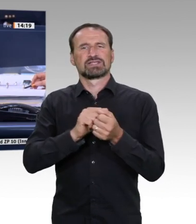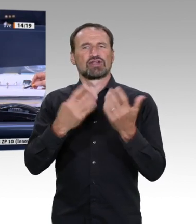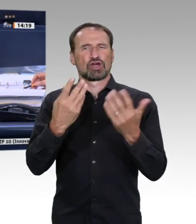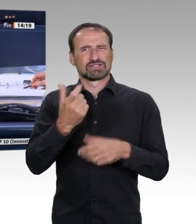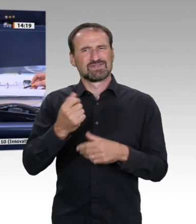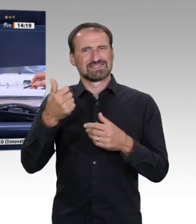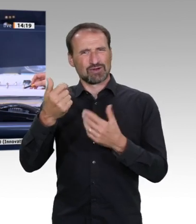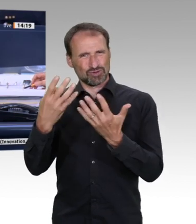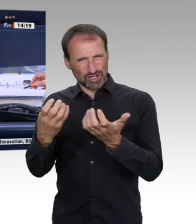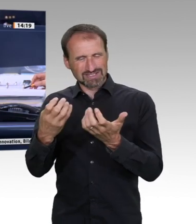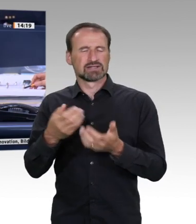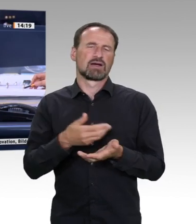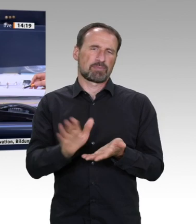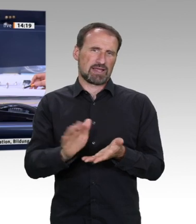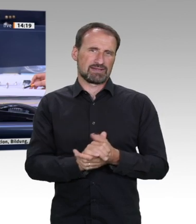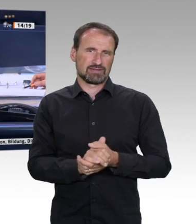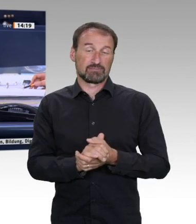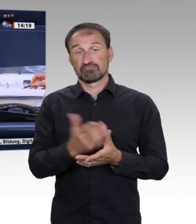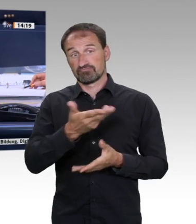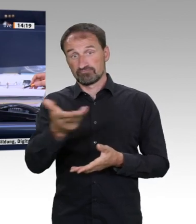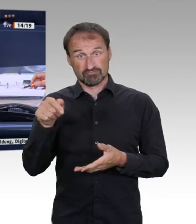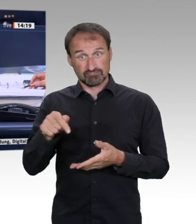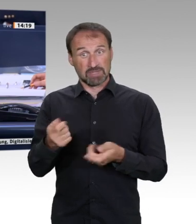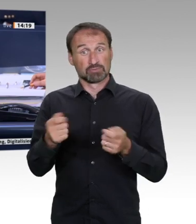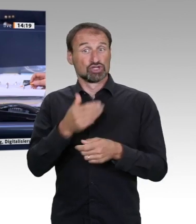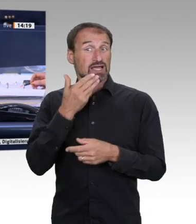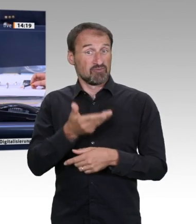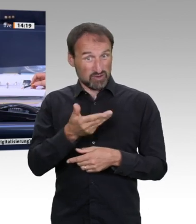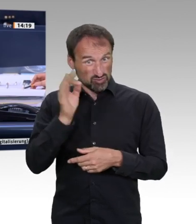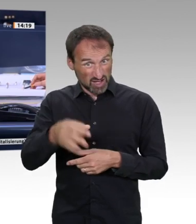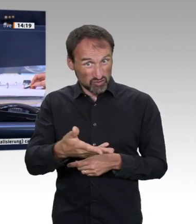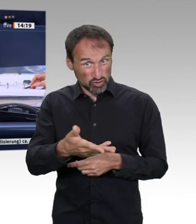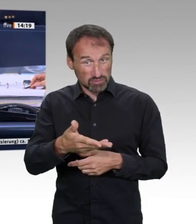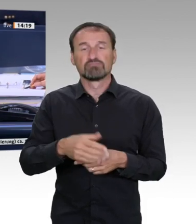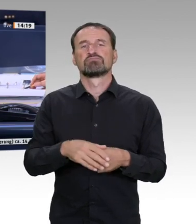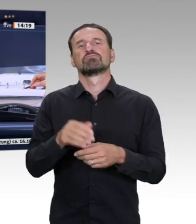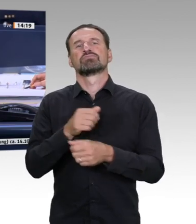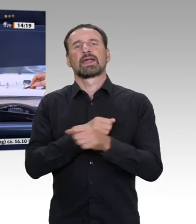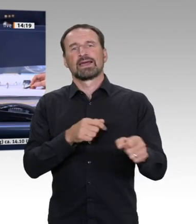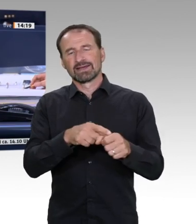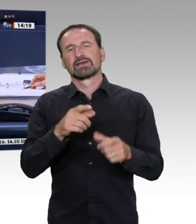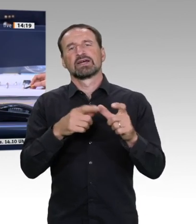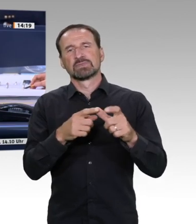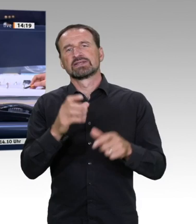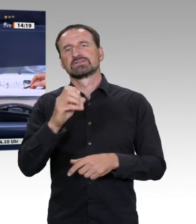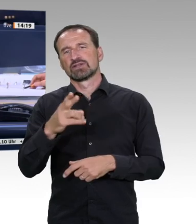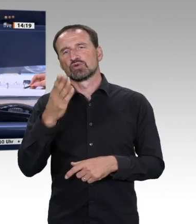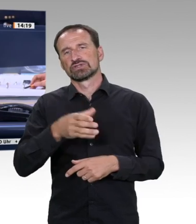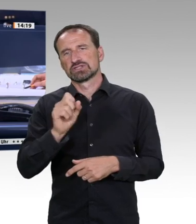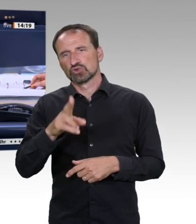Hier empfiehlt der Ausschuss in seiner Beschlussempfehlung auf Drucksache 19 22 604, den